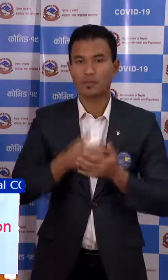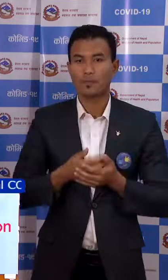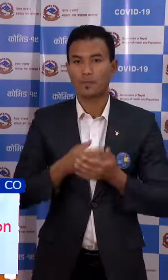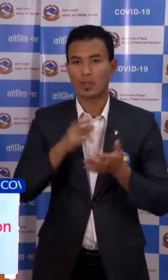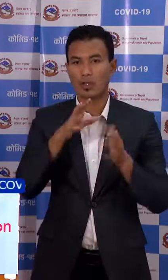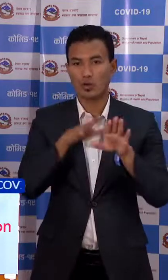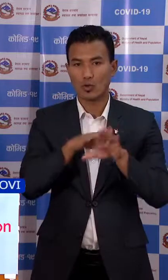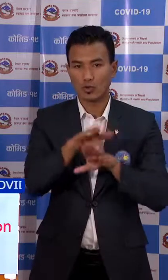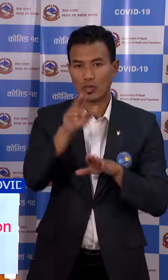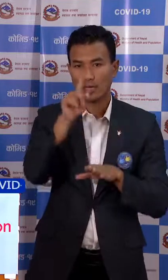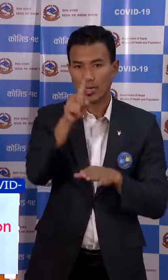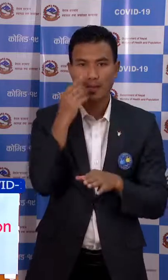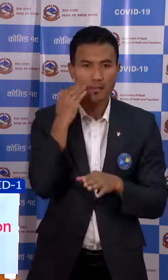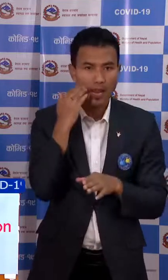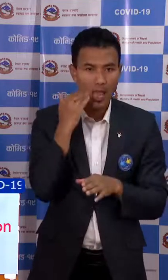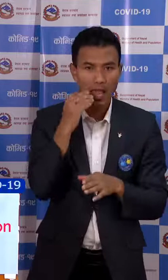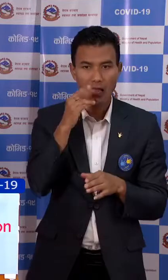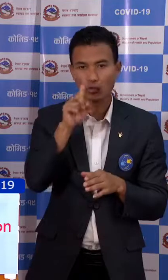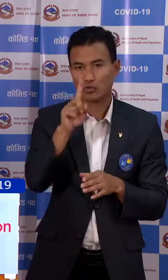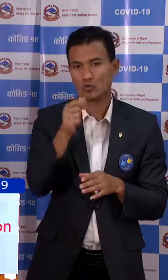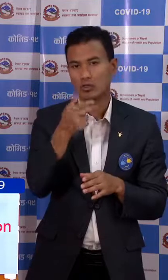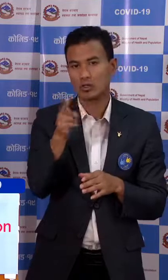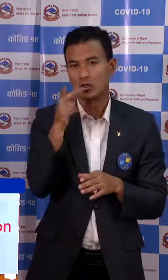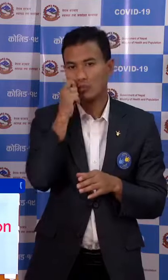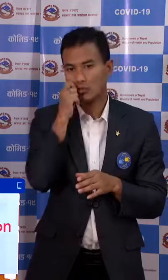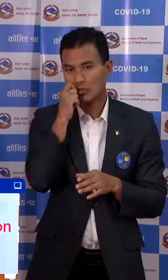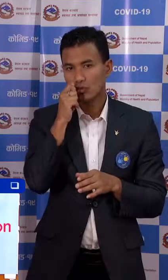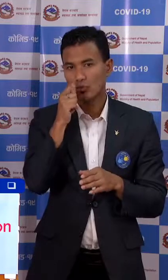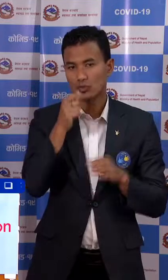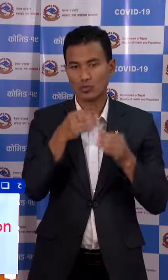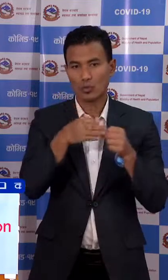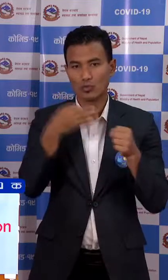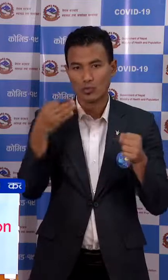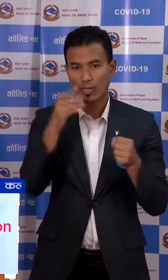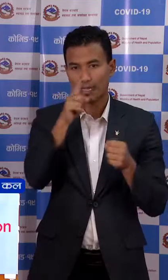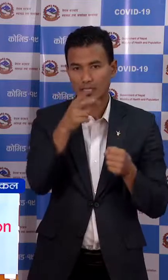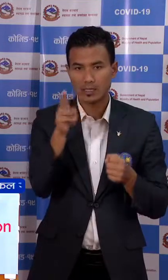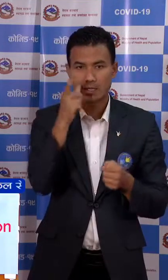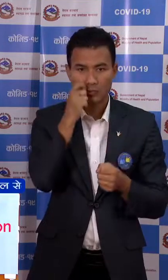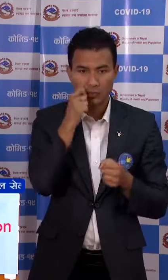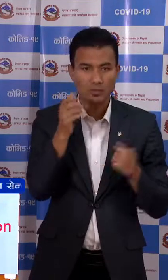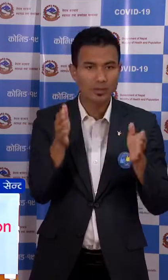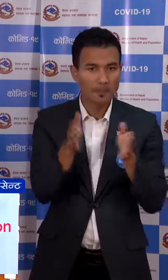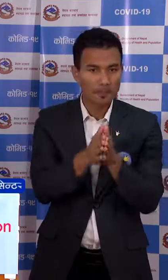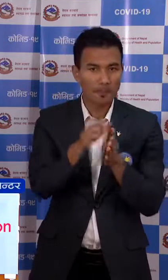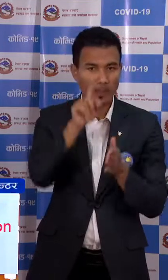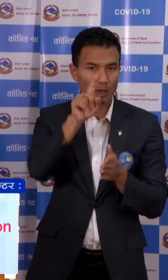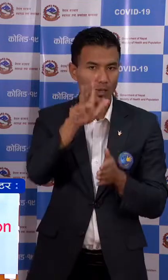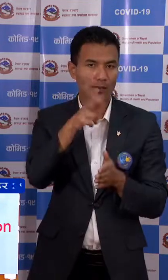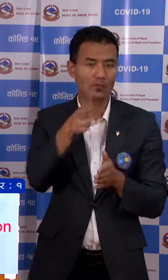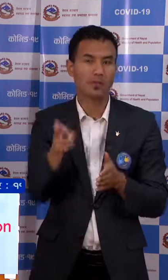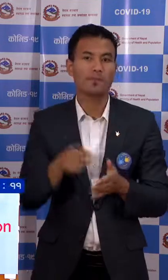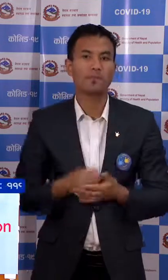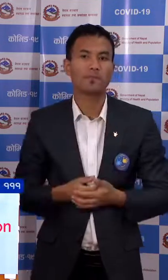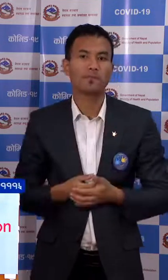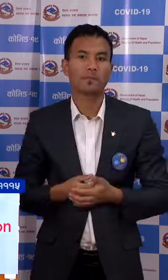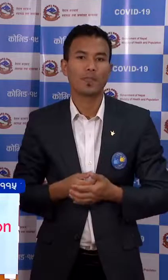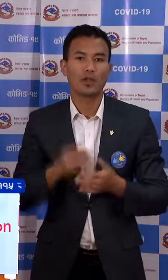रौता अट का एक महिला र सोर जना पूरुस र धनुसा को एक जना पूरुस गरी अठार जना